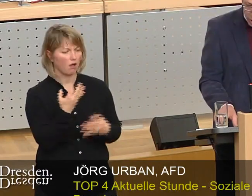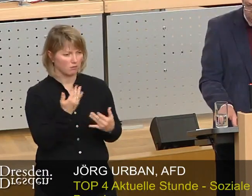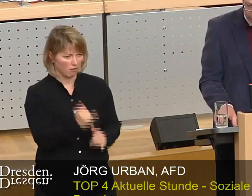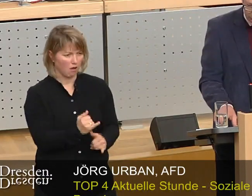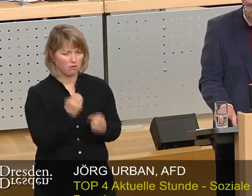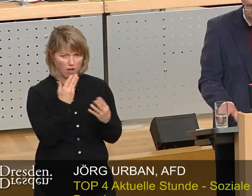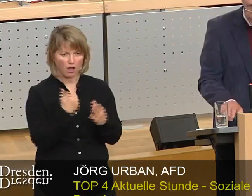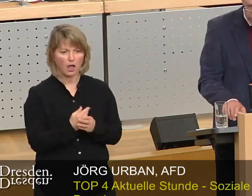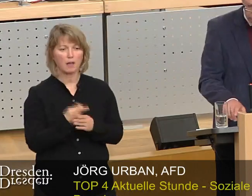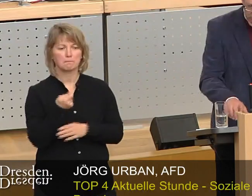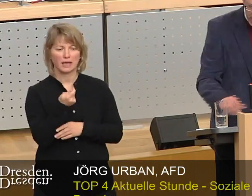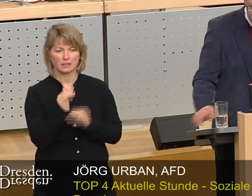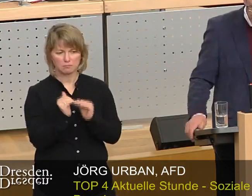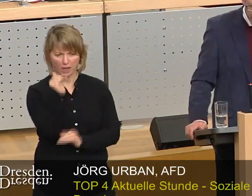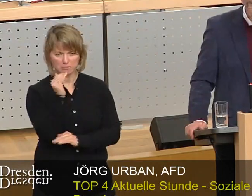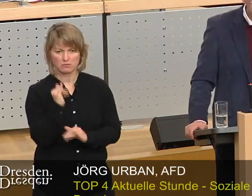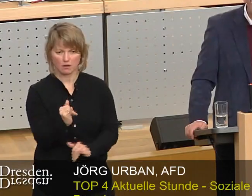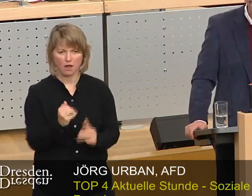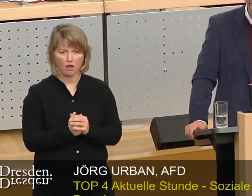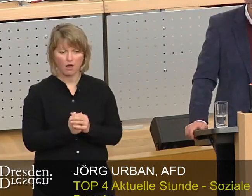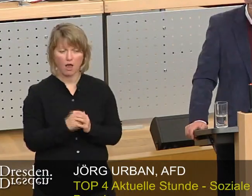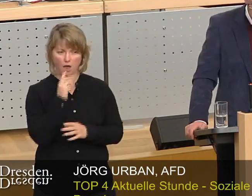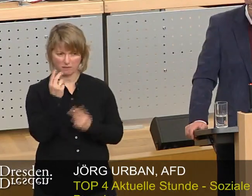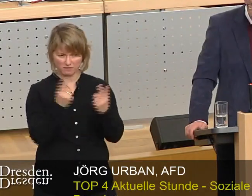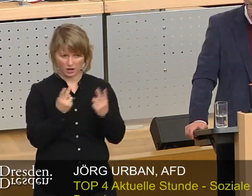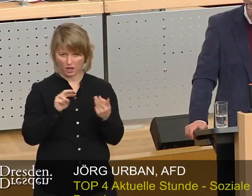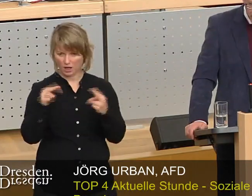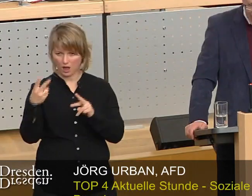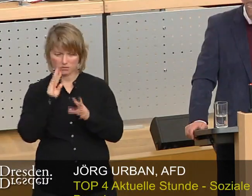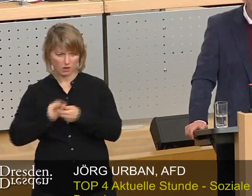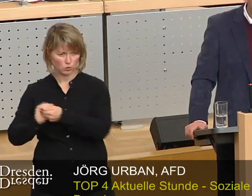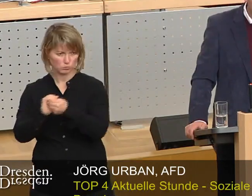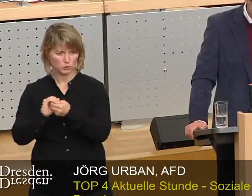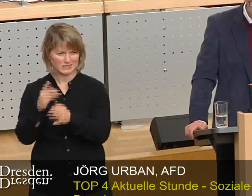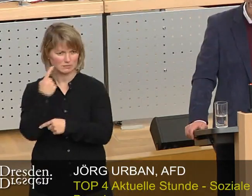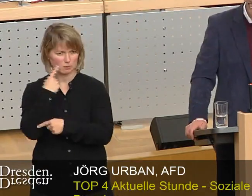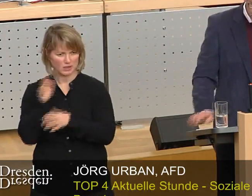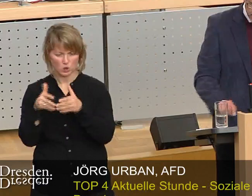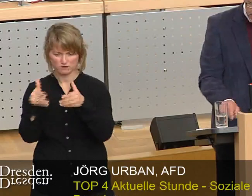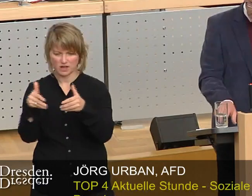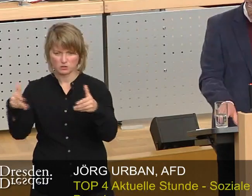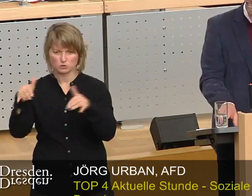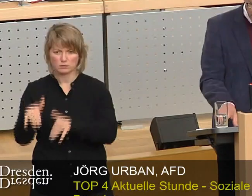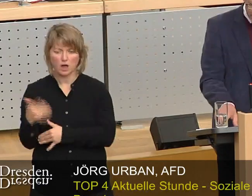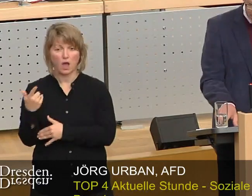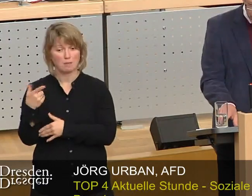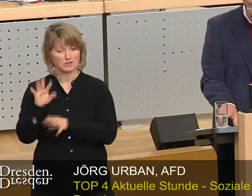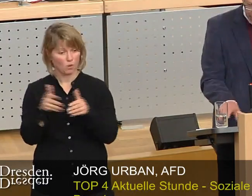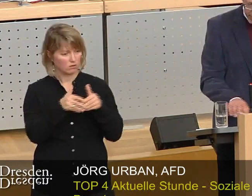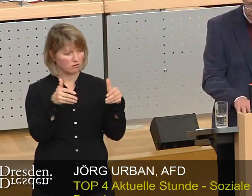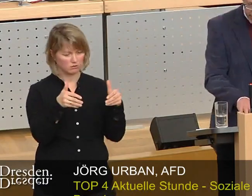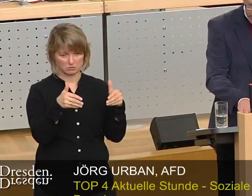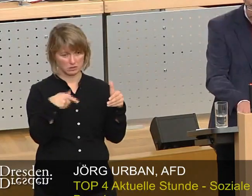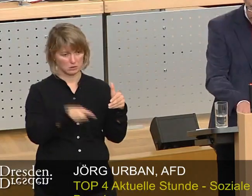Gleichzeitig steigen die Mieten. Im Vergleich zu vielen anderen Kommunen, die im Wachstum begriffen sind, ist dieser Anstieg aber recht